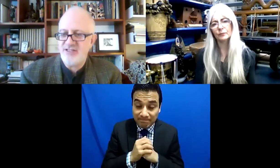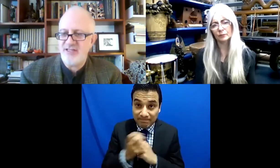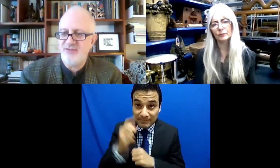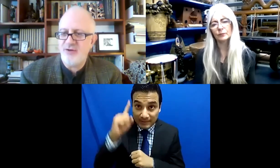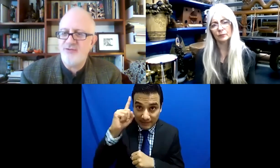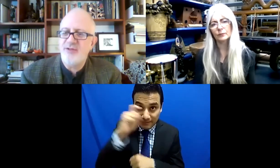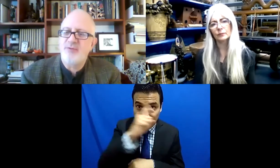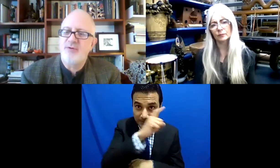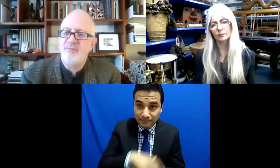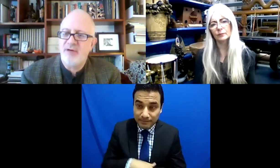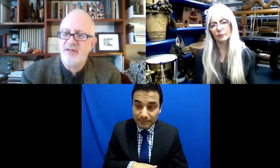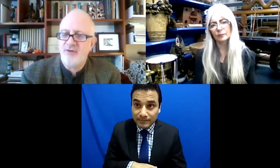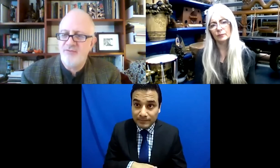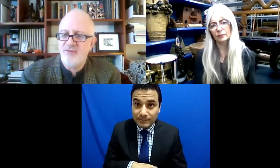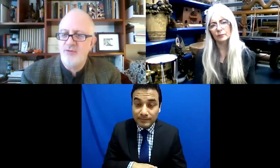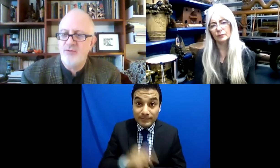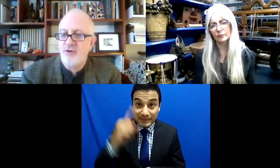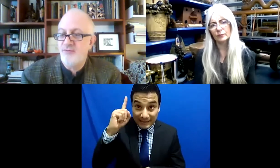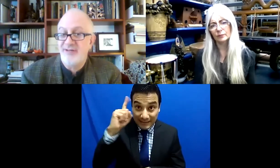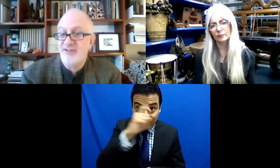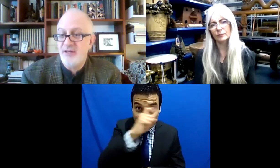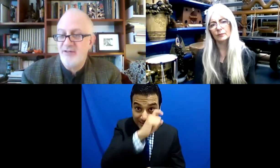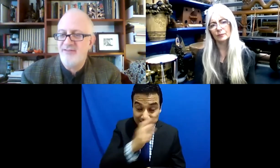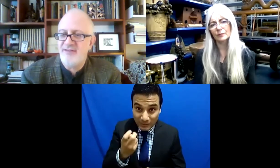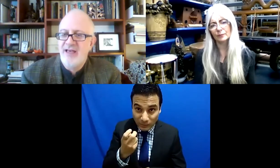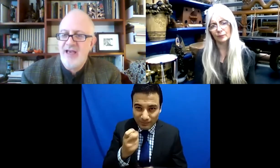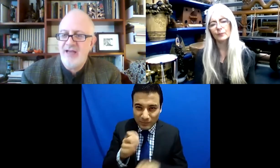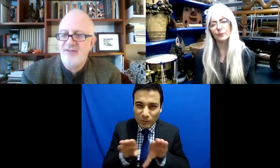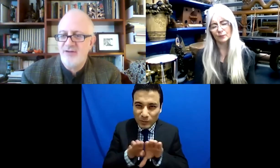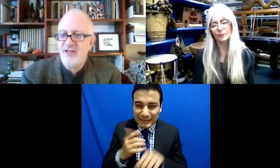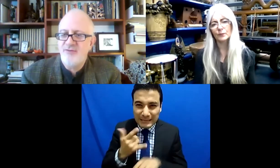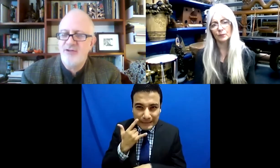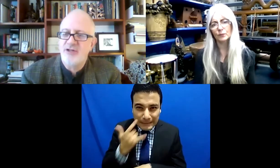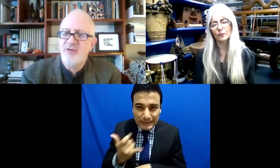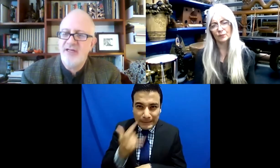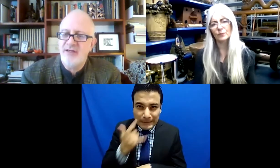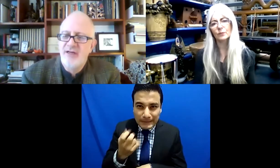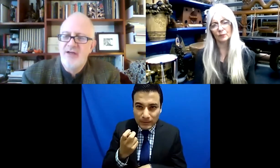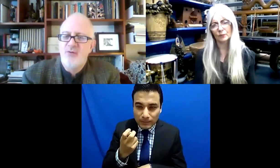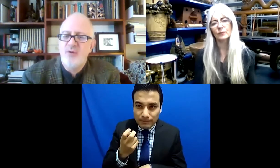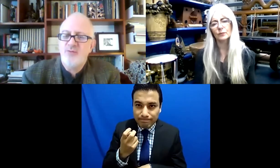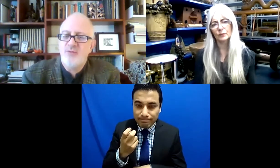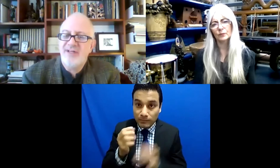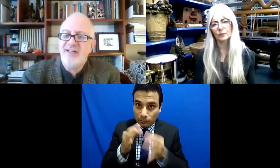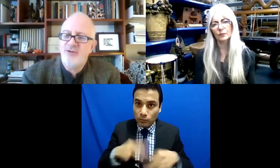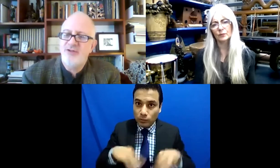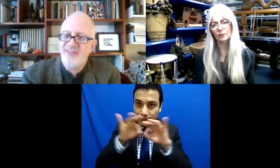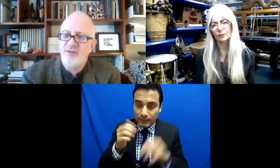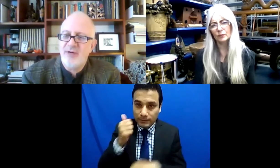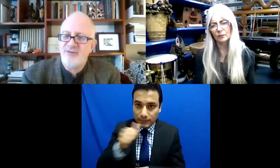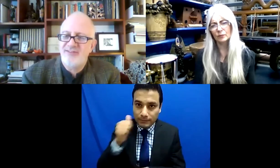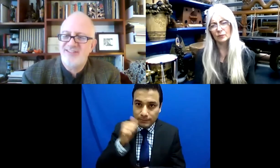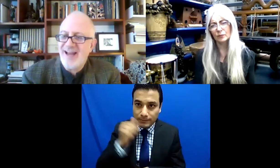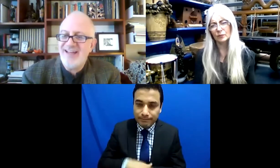Entonces, esta palabra poner en jaque o retar es parte importante de tu carrera.